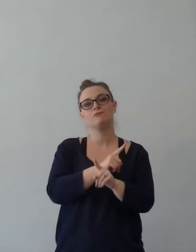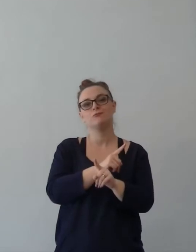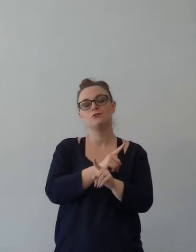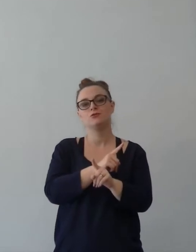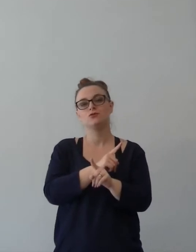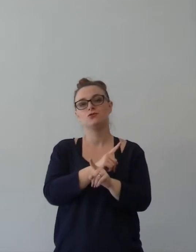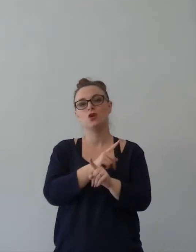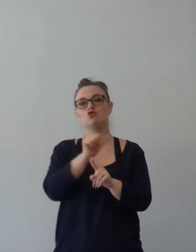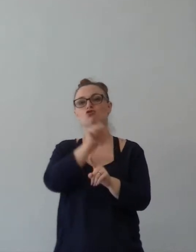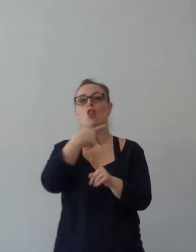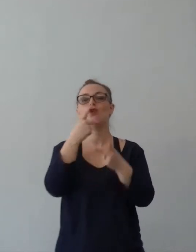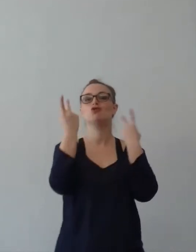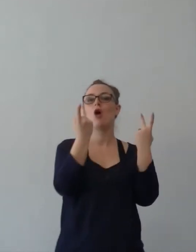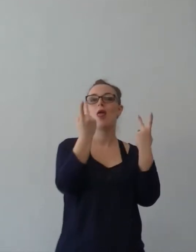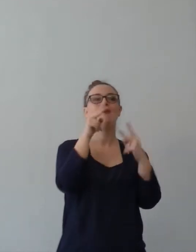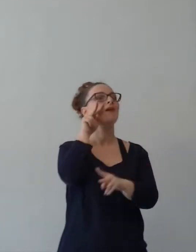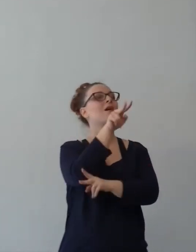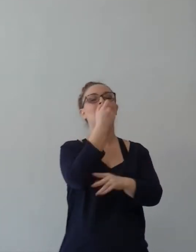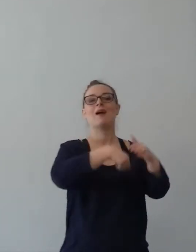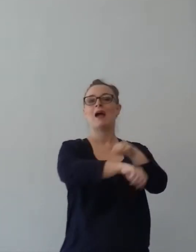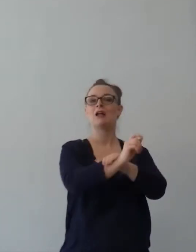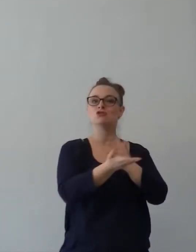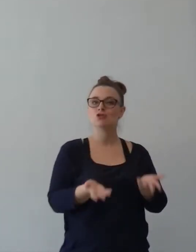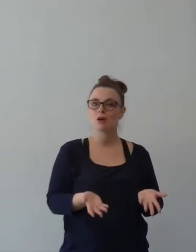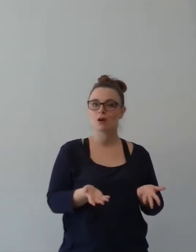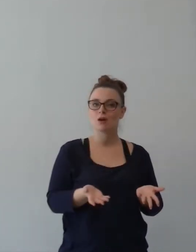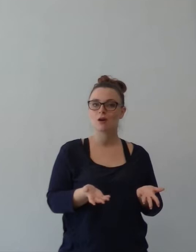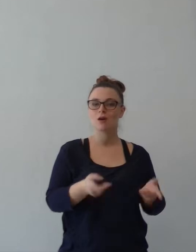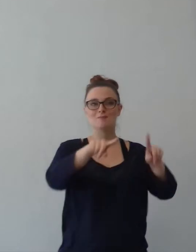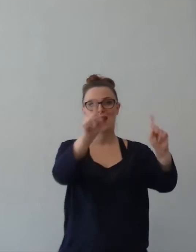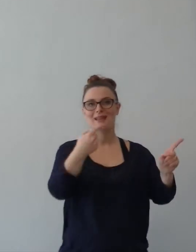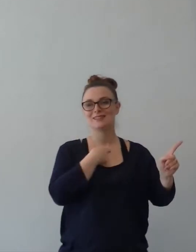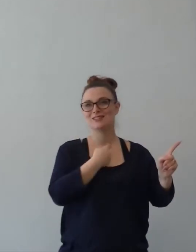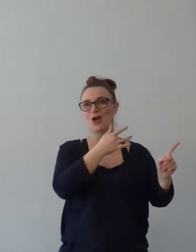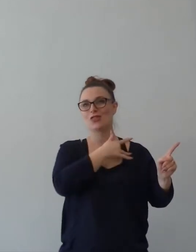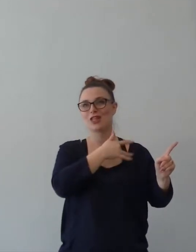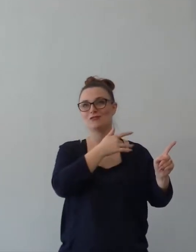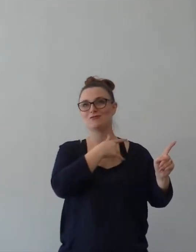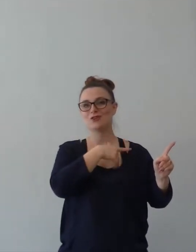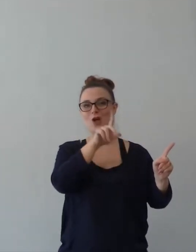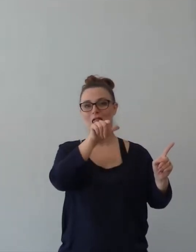mia squadra preferita? La parentesi è la Lazio? Vediamo che oggi si è entrato.